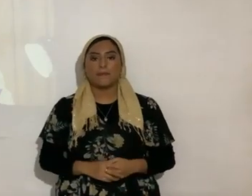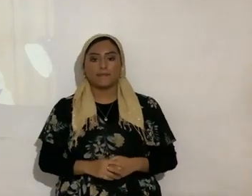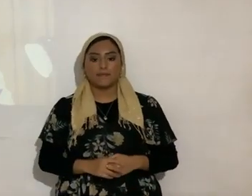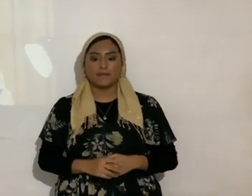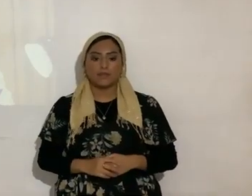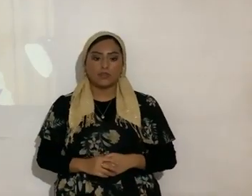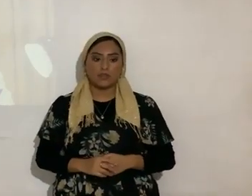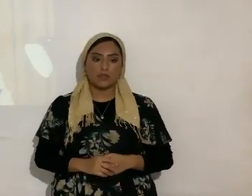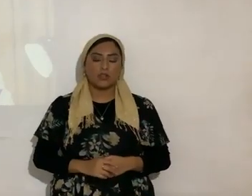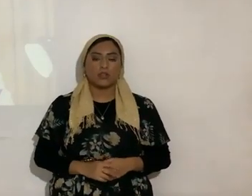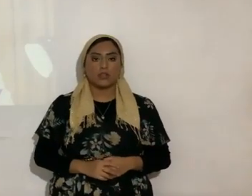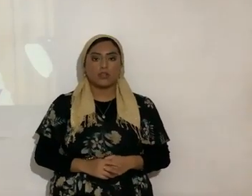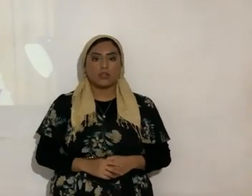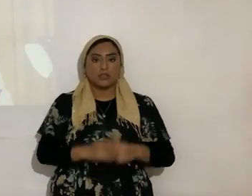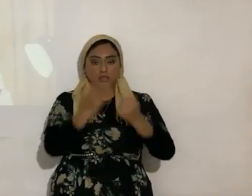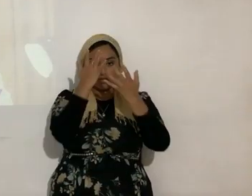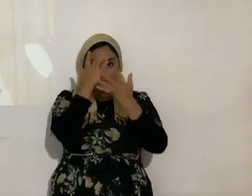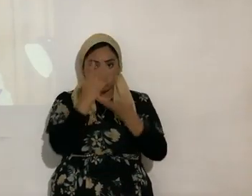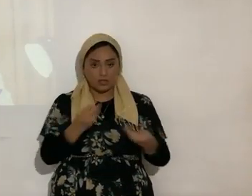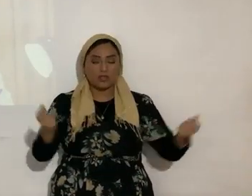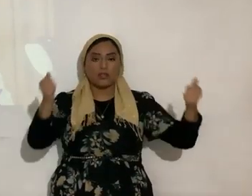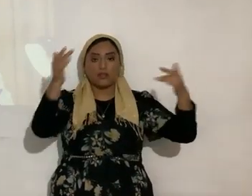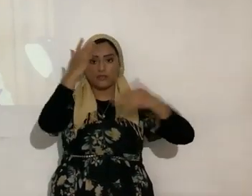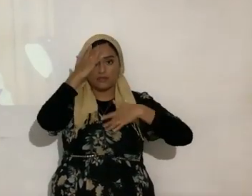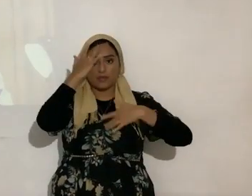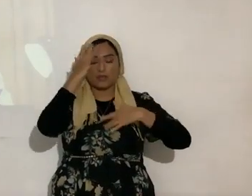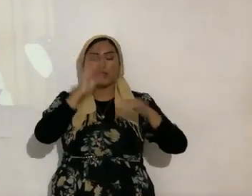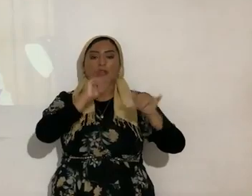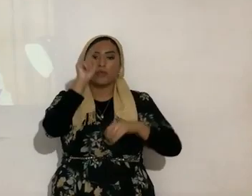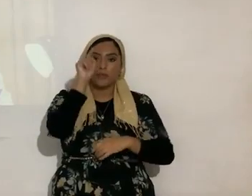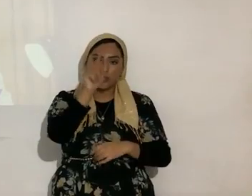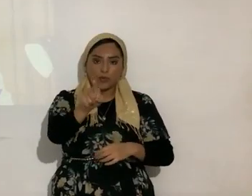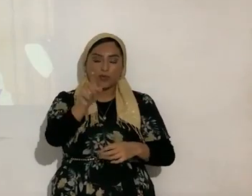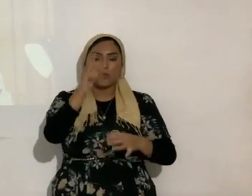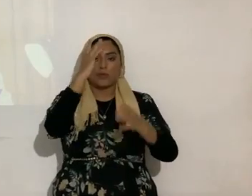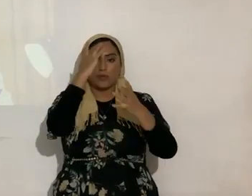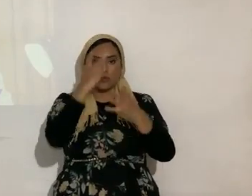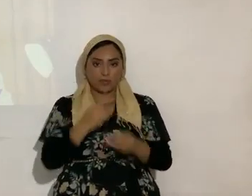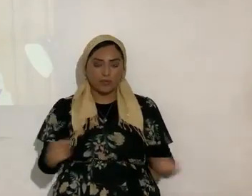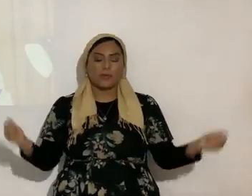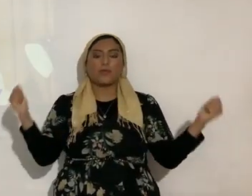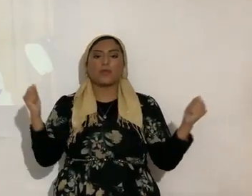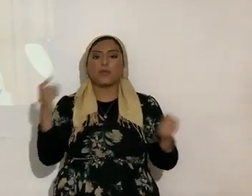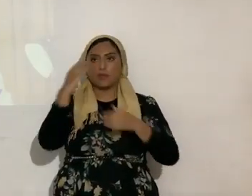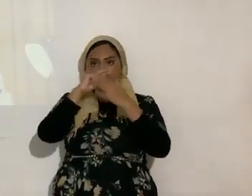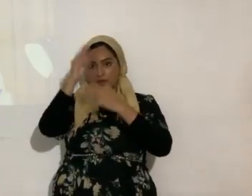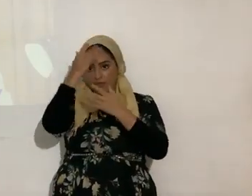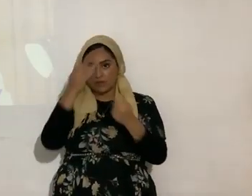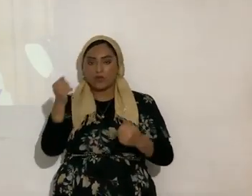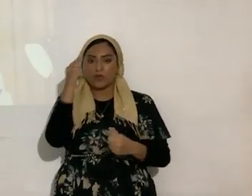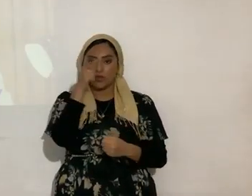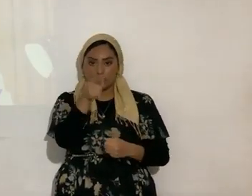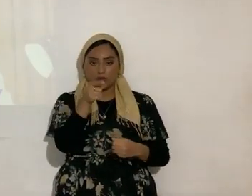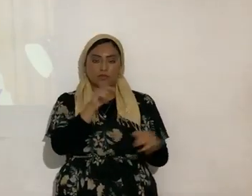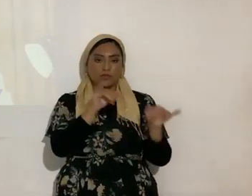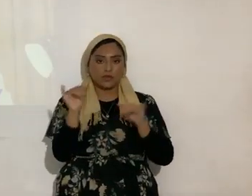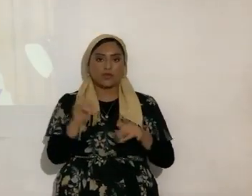te sanan al enfermo y te sanan a ti mismo te sana el eterno a ti mismo porque sabe